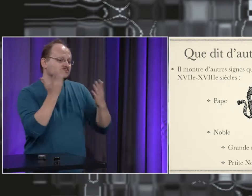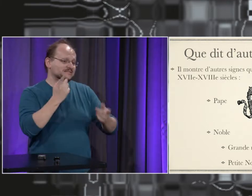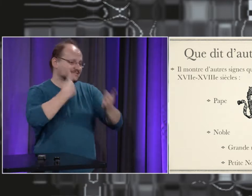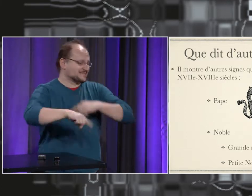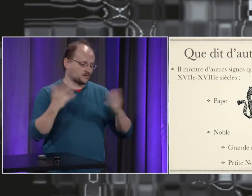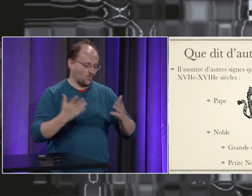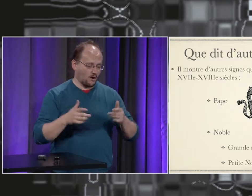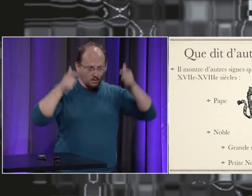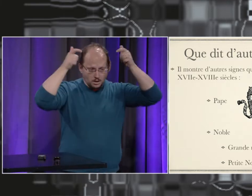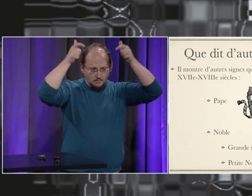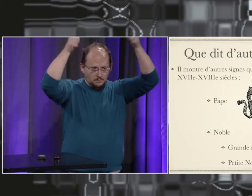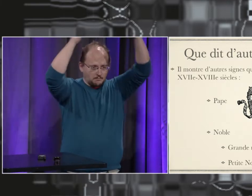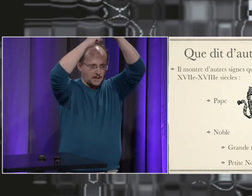Déloge, c'est utiliser ce signe-là